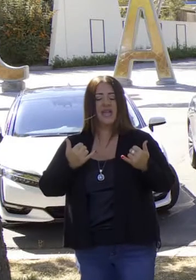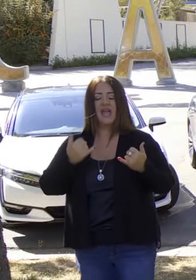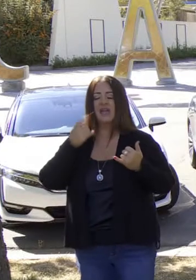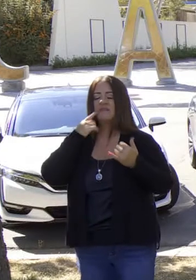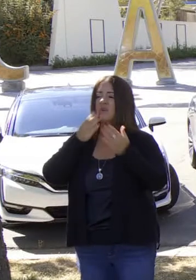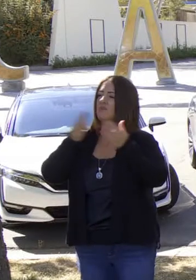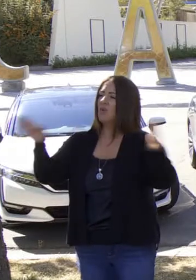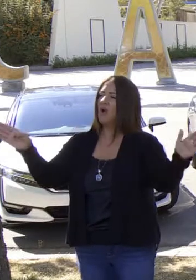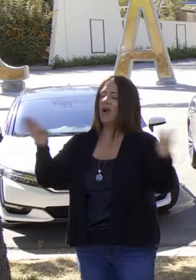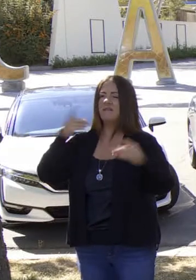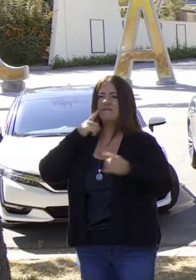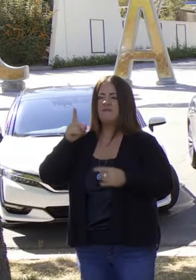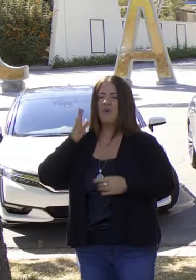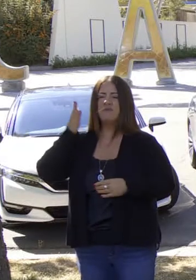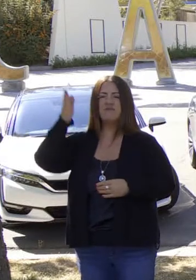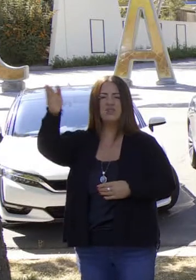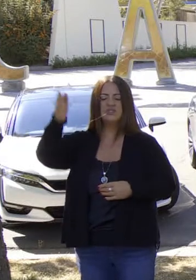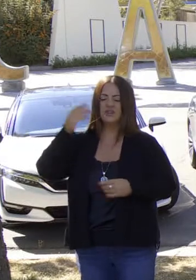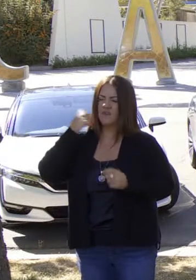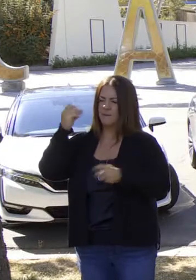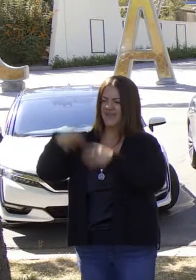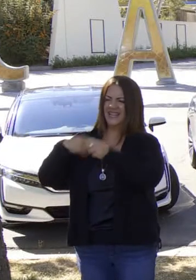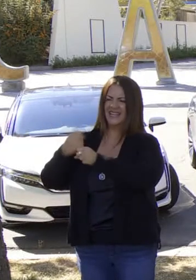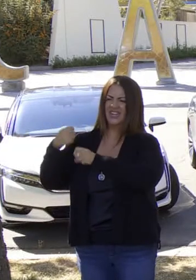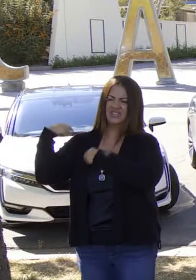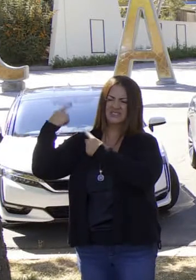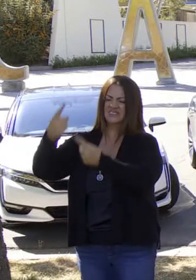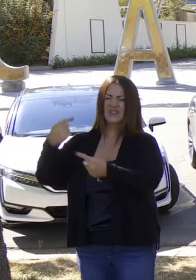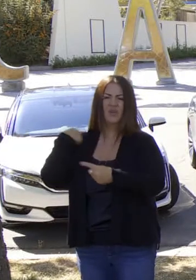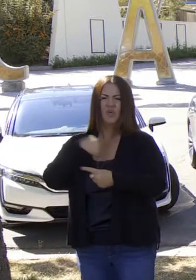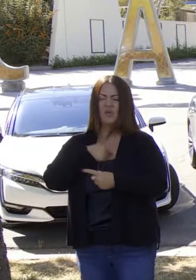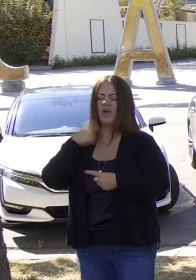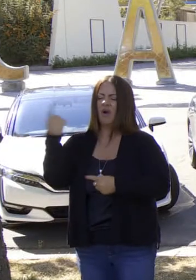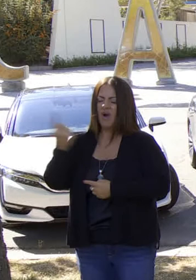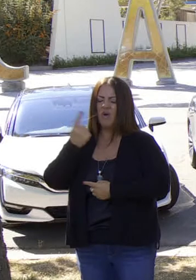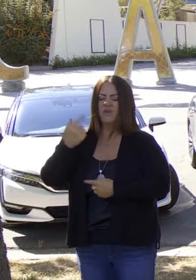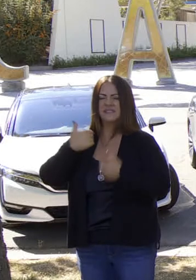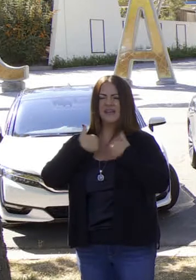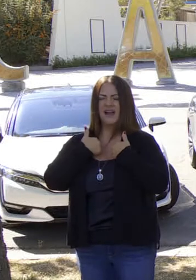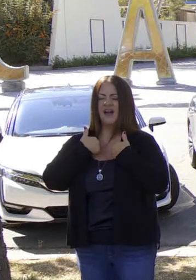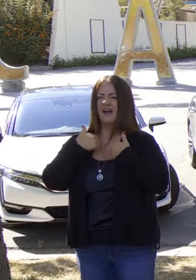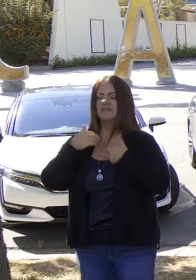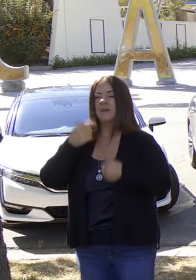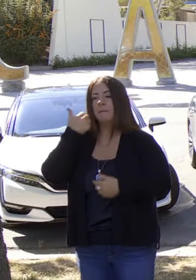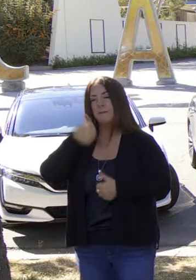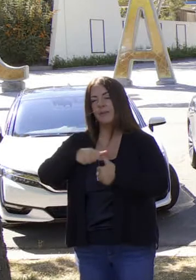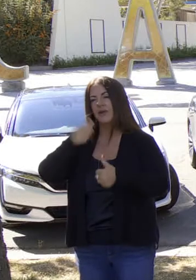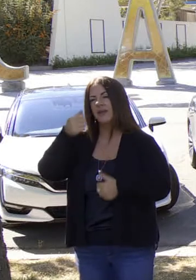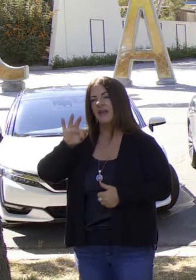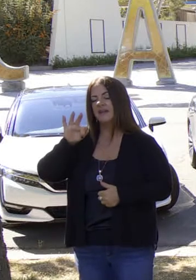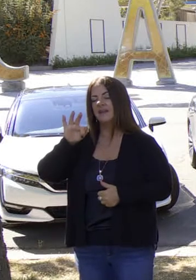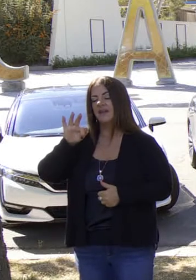avanzar aquí hoy. Más ampliamente que hemos avanzado por décadas aquí en el estado de California. Que no se les olvide.